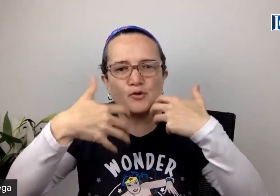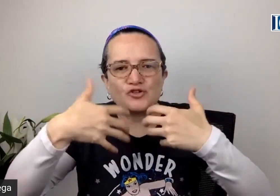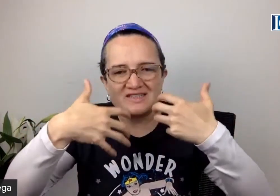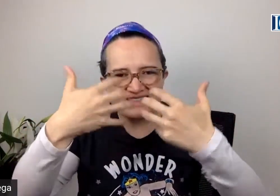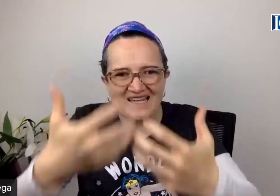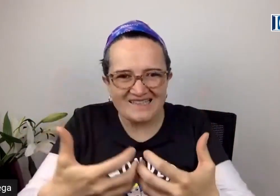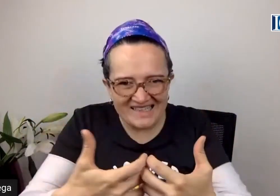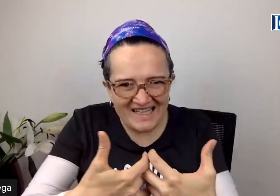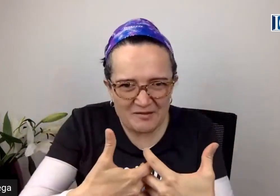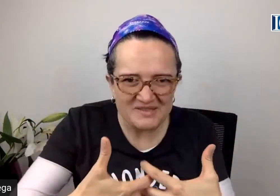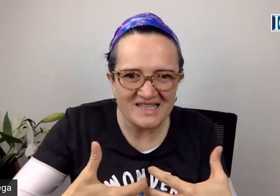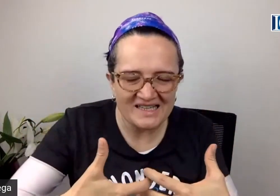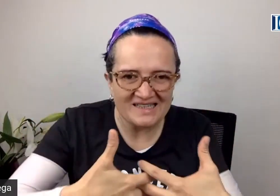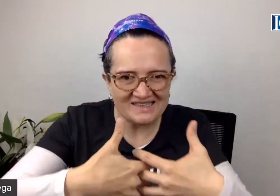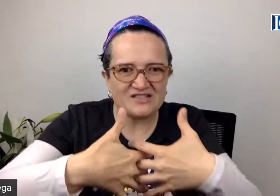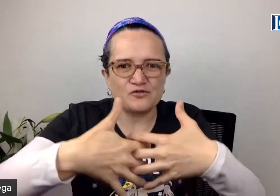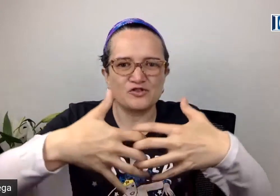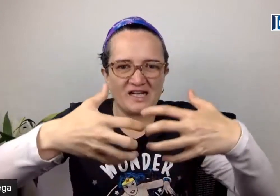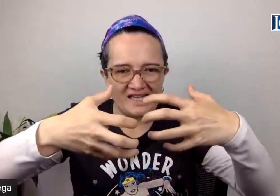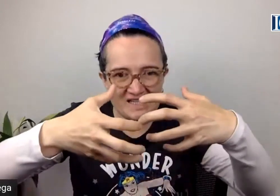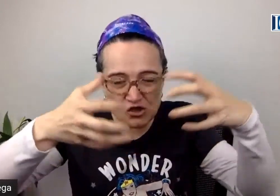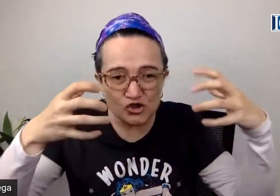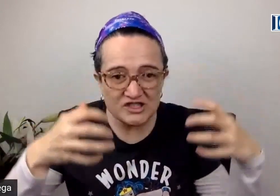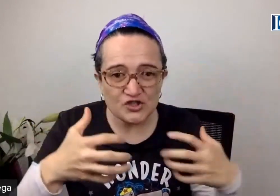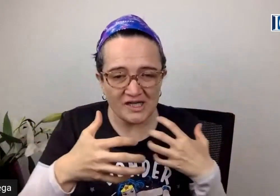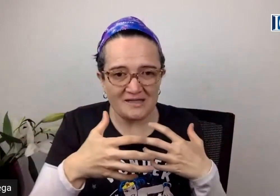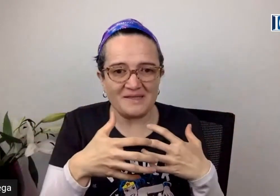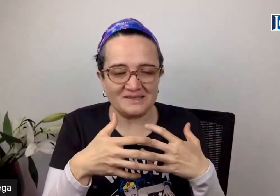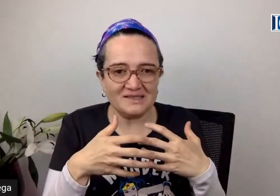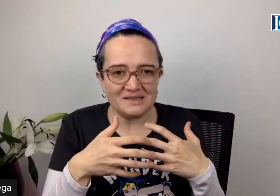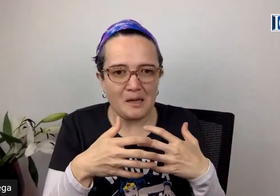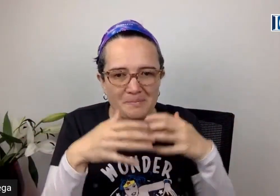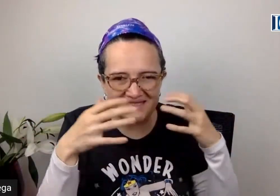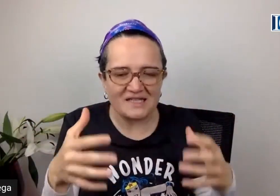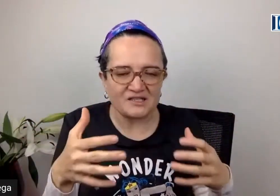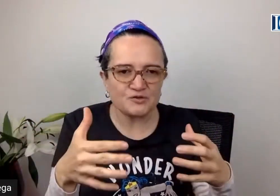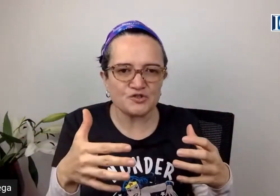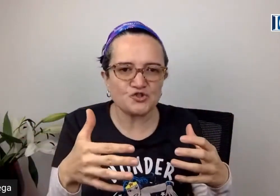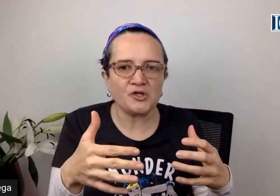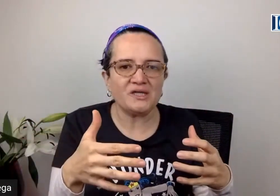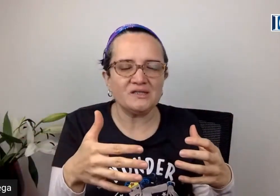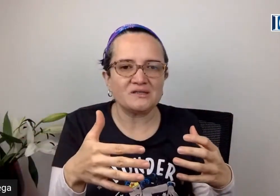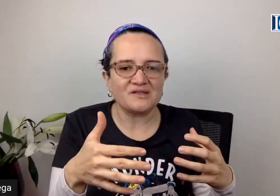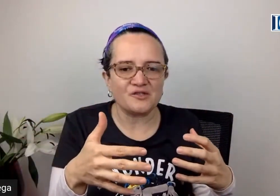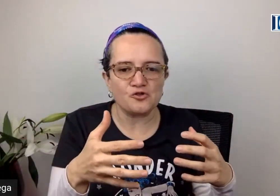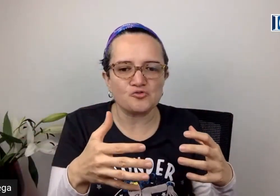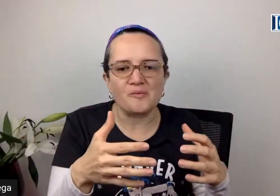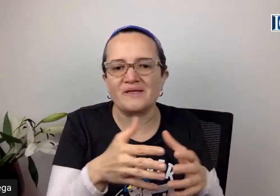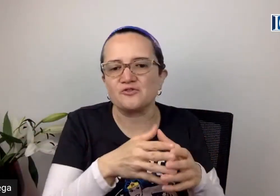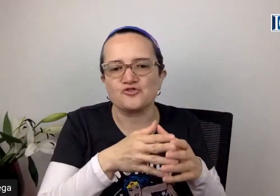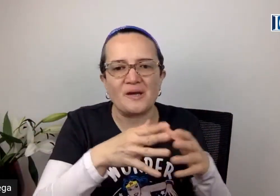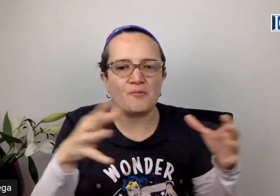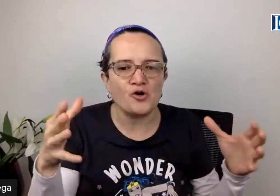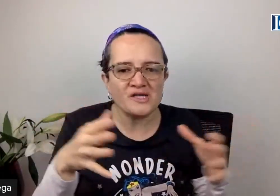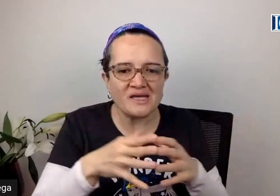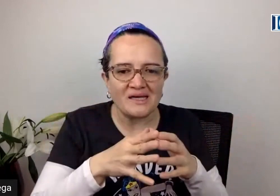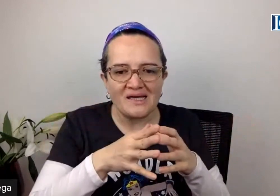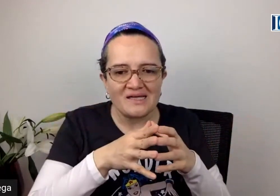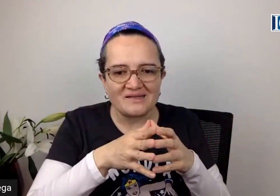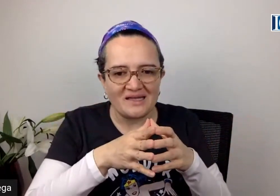potestad, tiene la capacidad de disfrutar incondicionalmente, a pesar de su historia, de unos momentos de amor y de